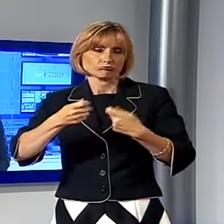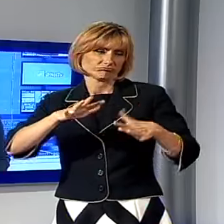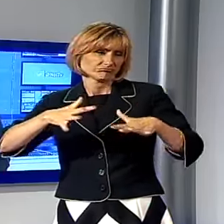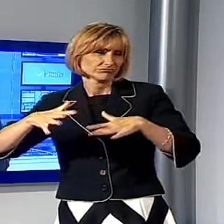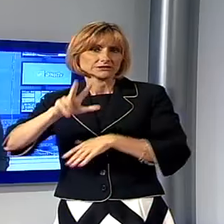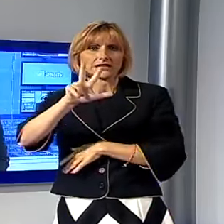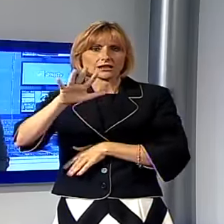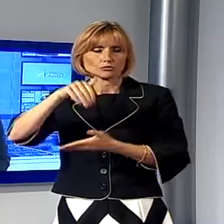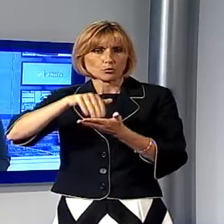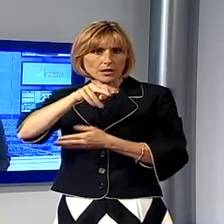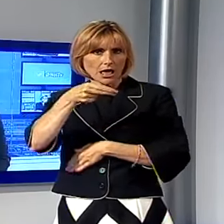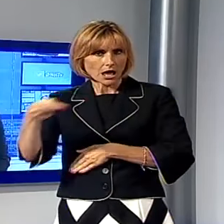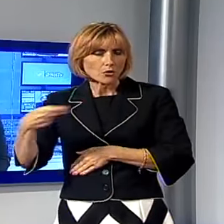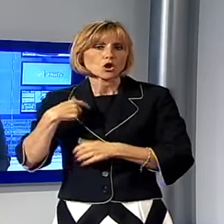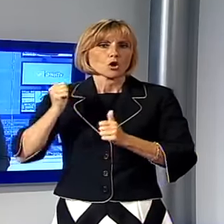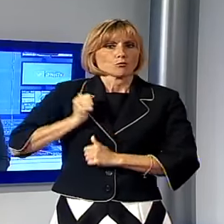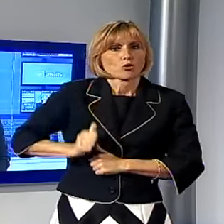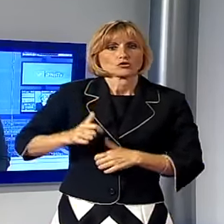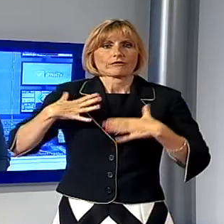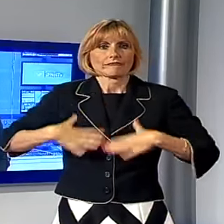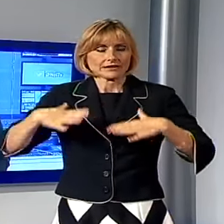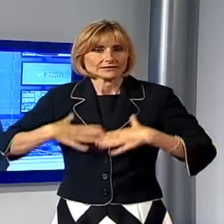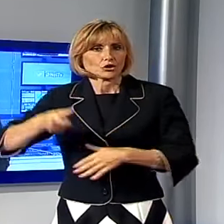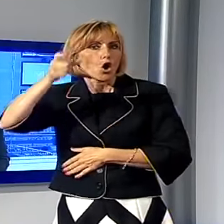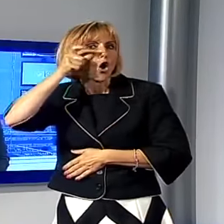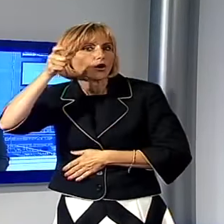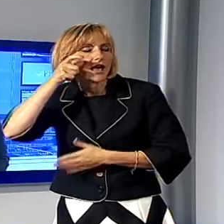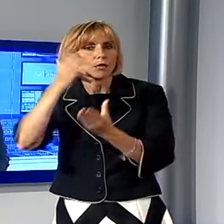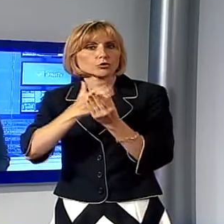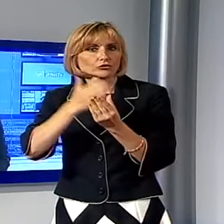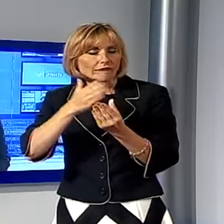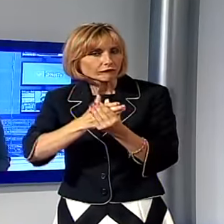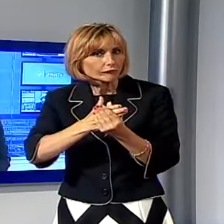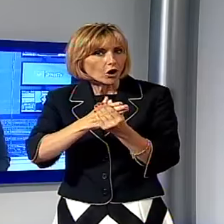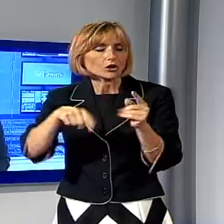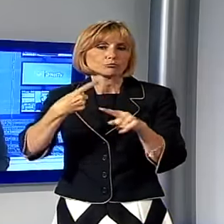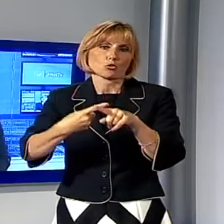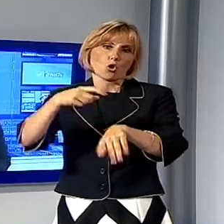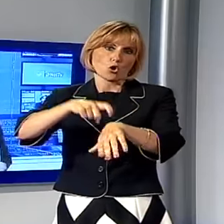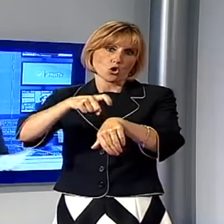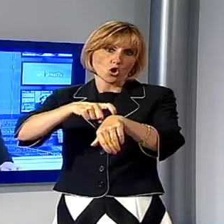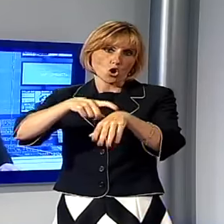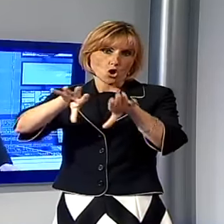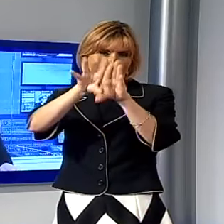35.000 euro tra borse, vestiti, occhiali, portafogli e orologi.